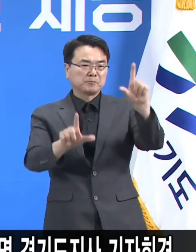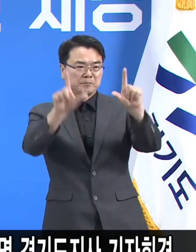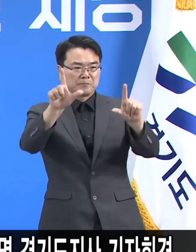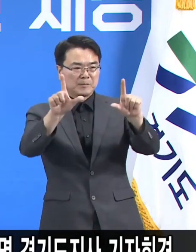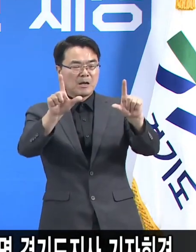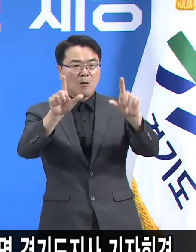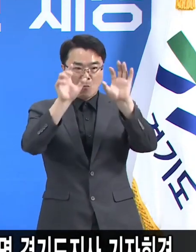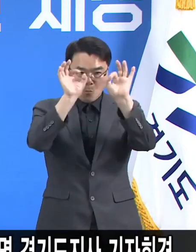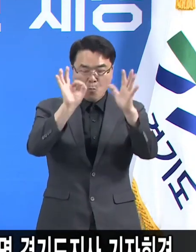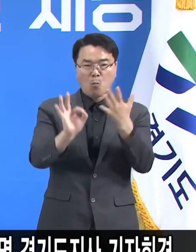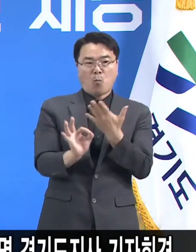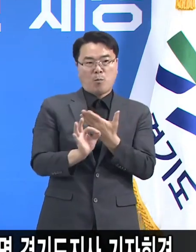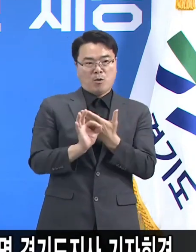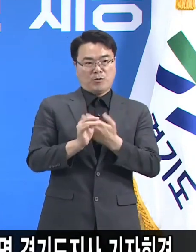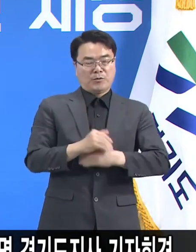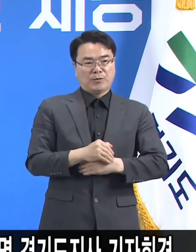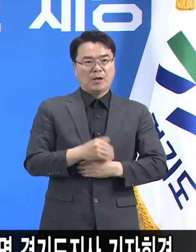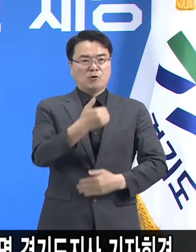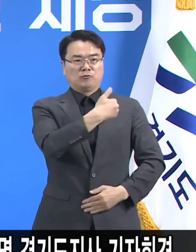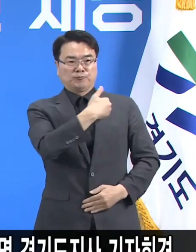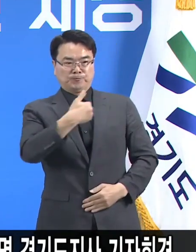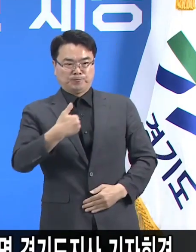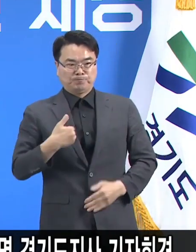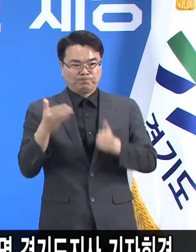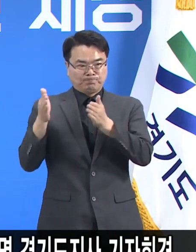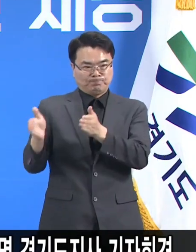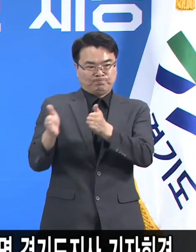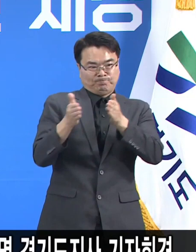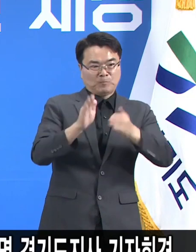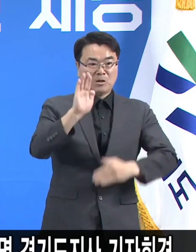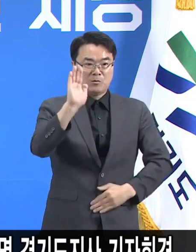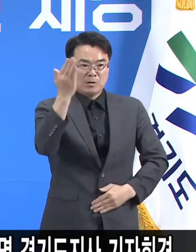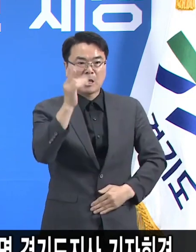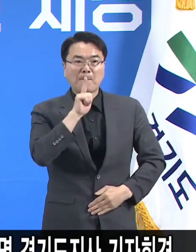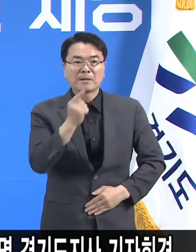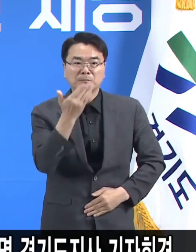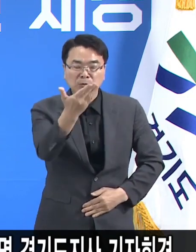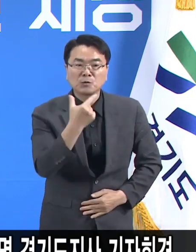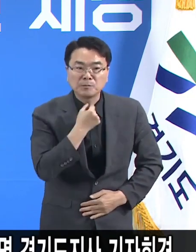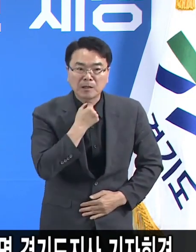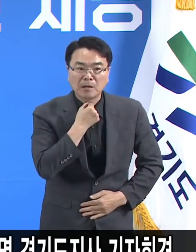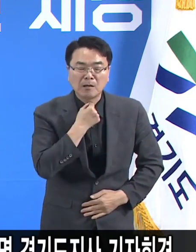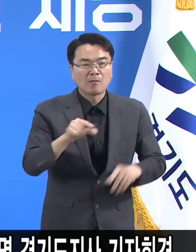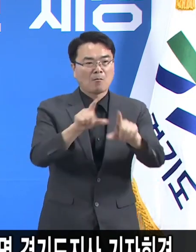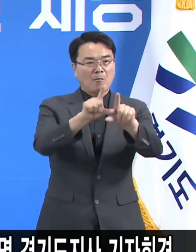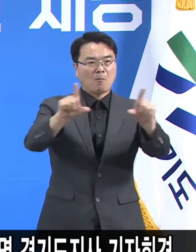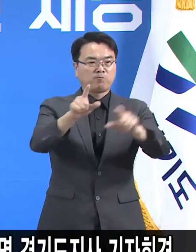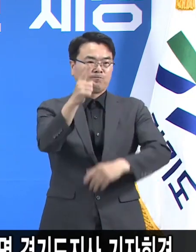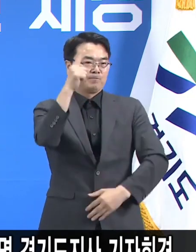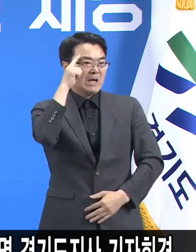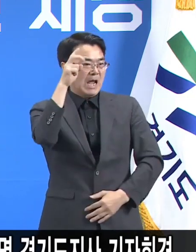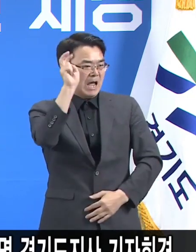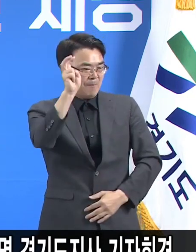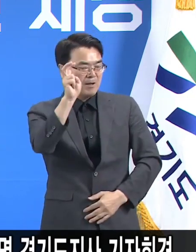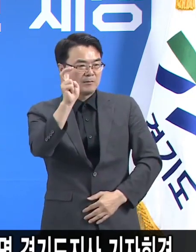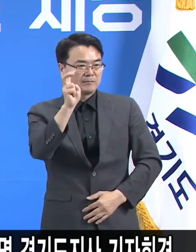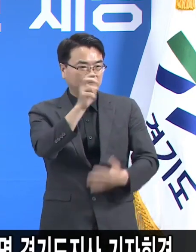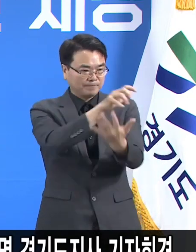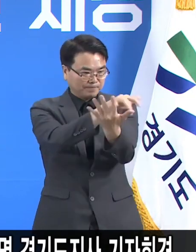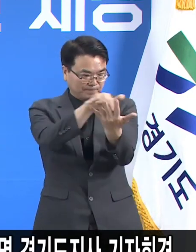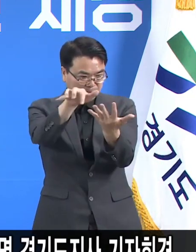상태로는 충분히 대비하고 있다고 말씀드립니다. 통상적으로 예측치라고 한 게 있고